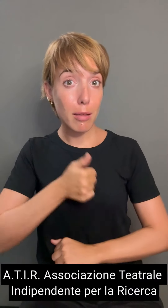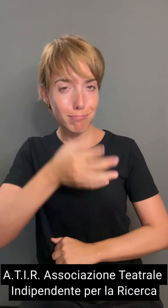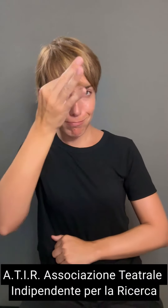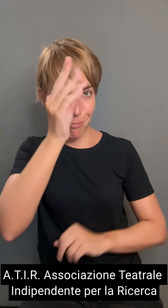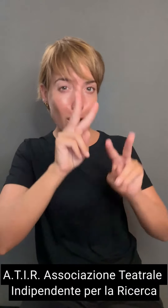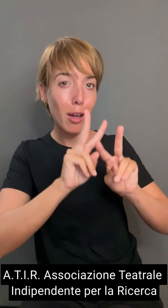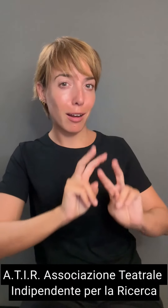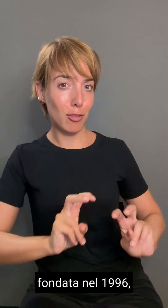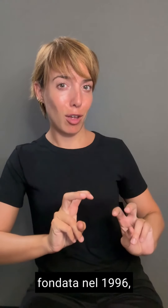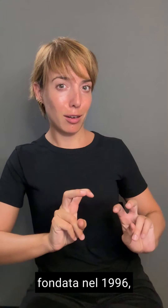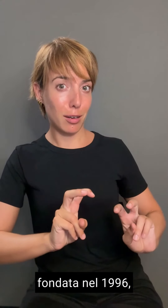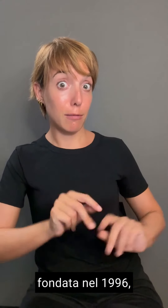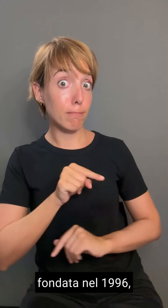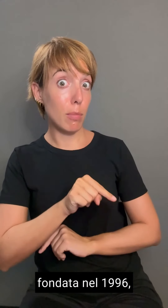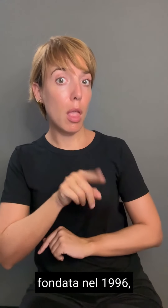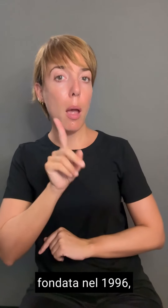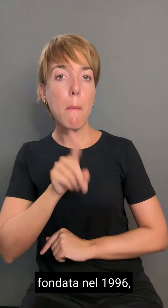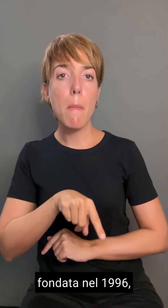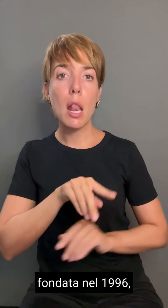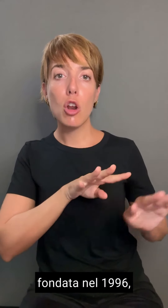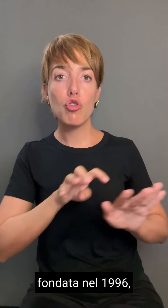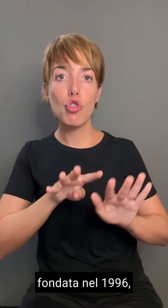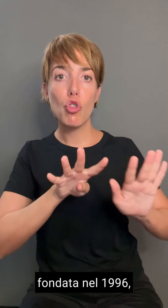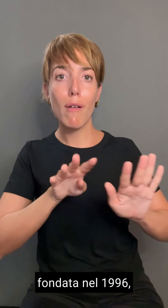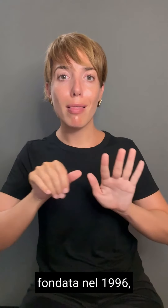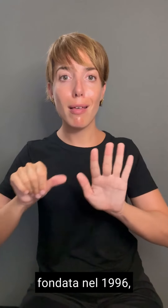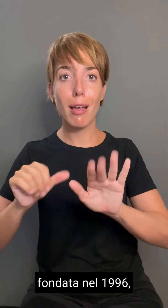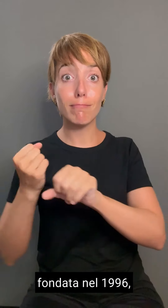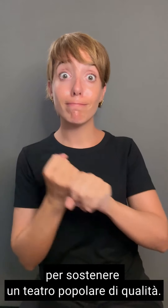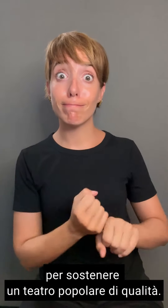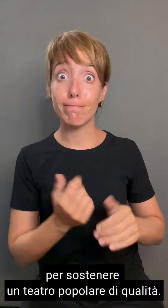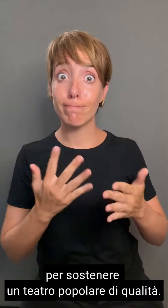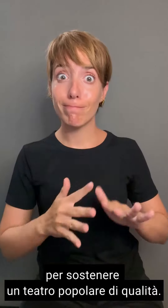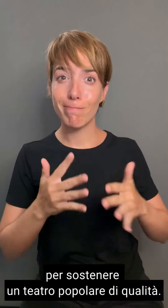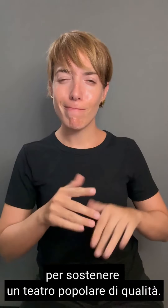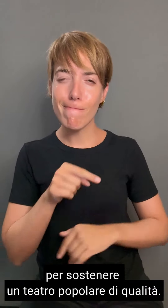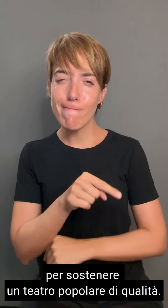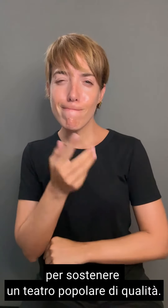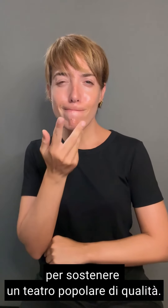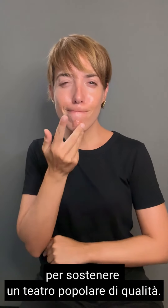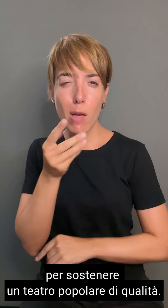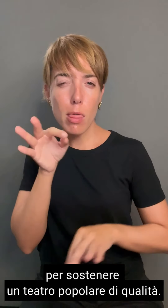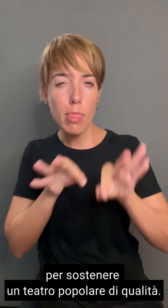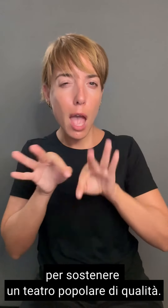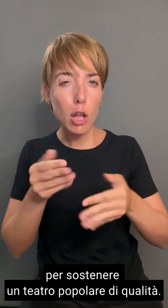Ricerca, fondata nel 1996 per sostenere un teatro popolare di qualità.